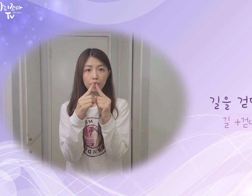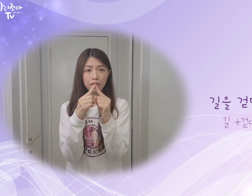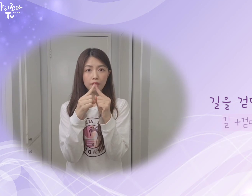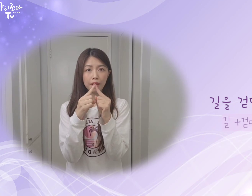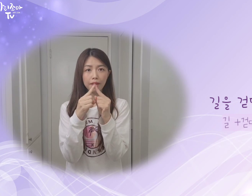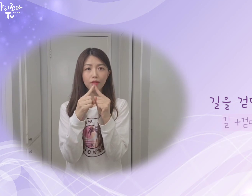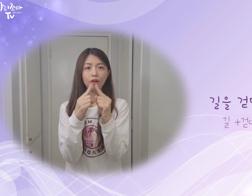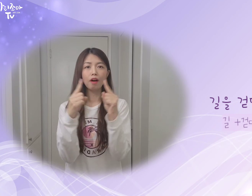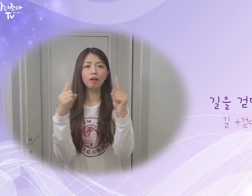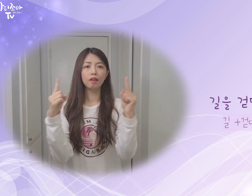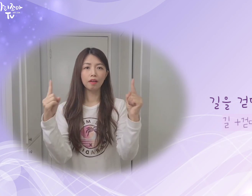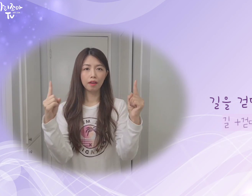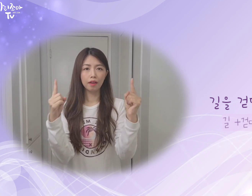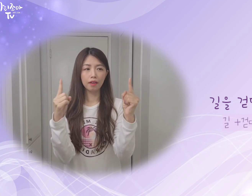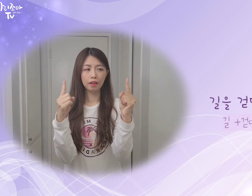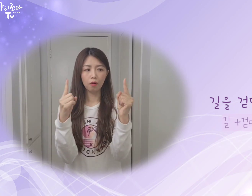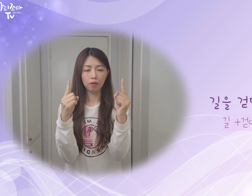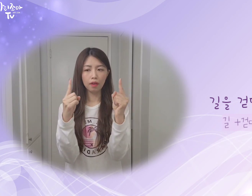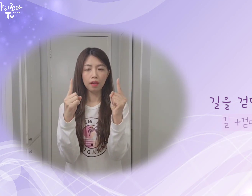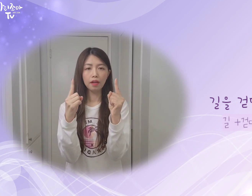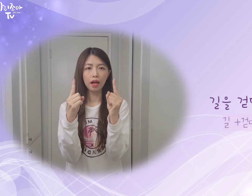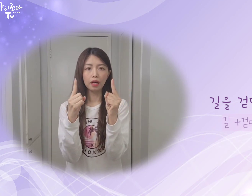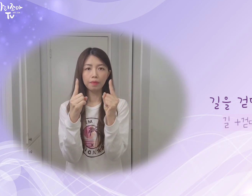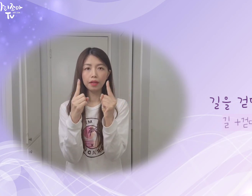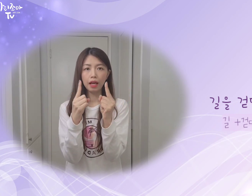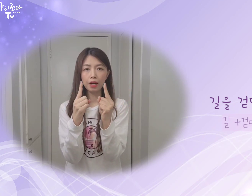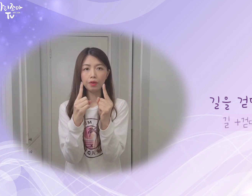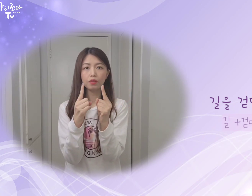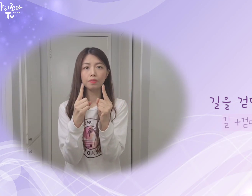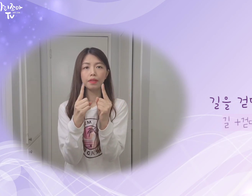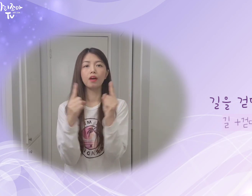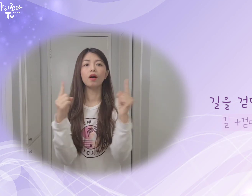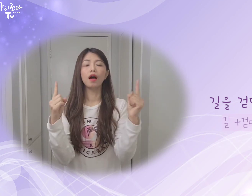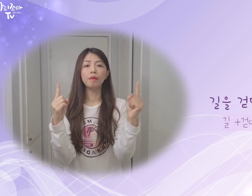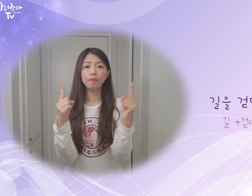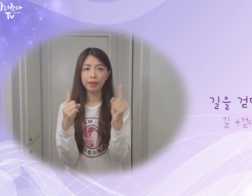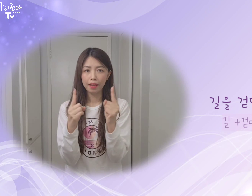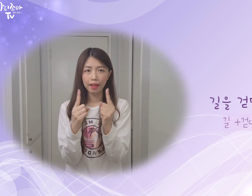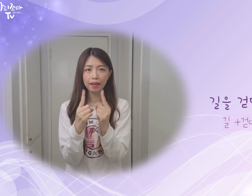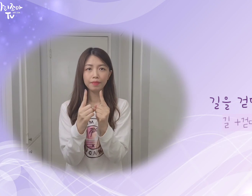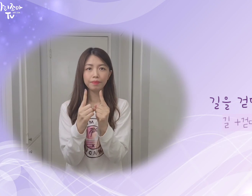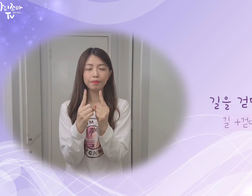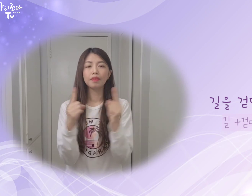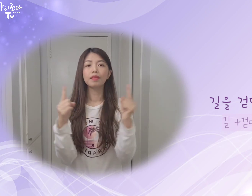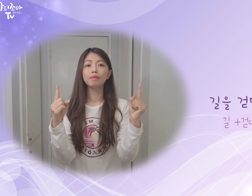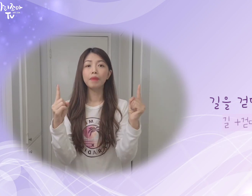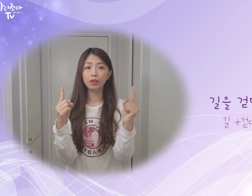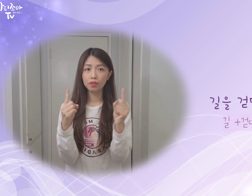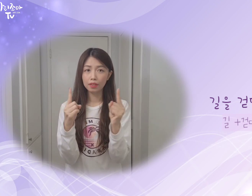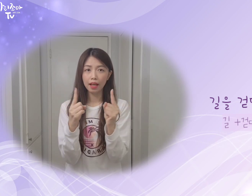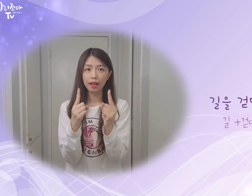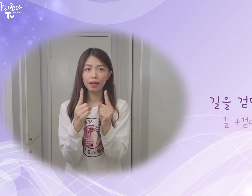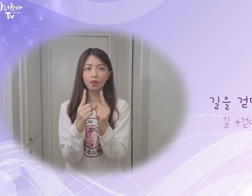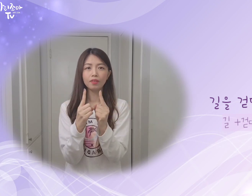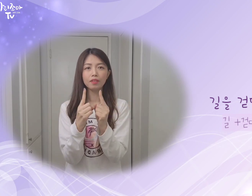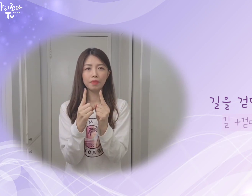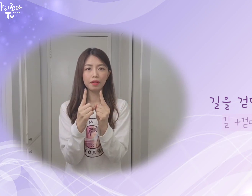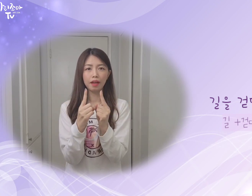부딪히시면 안 되고요. 이렇게 가깝게 다가와 주시면 돼요. 만나다. 마주치다. 이런 뜻입니다.